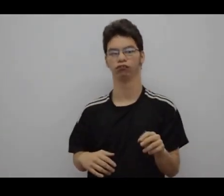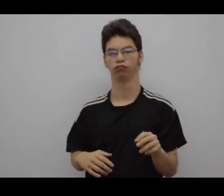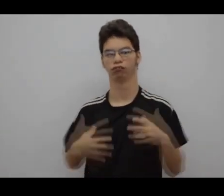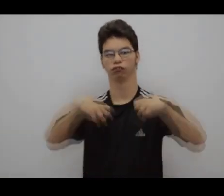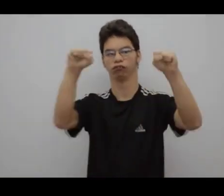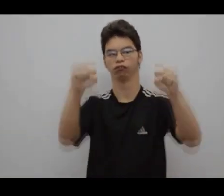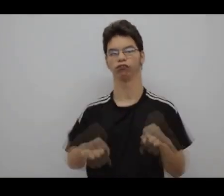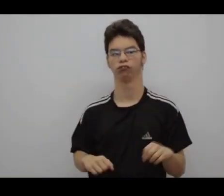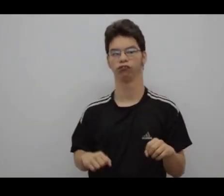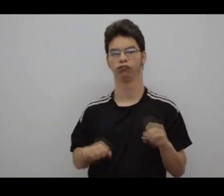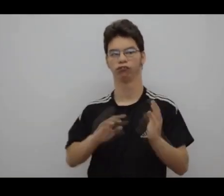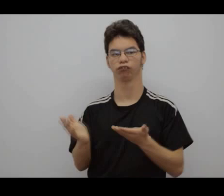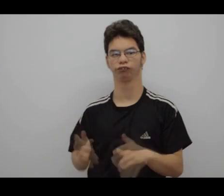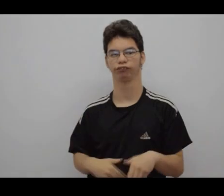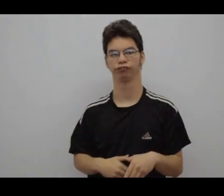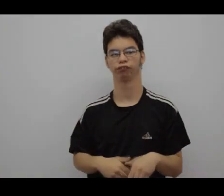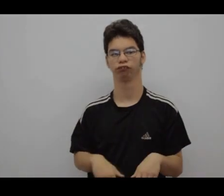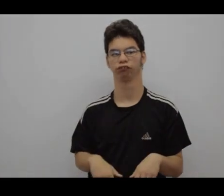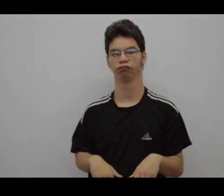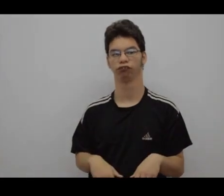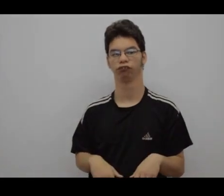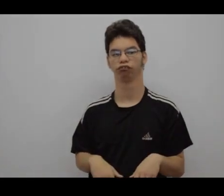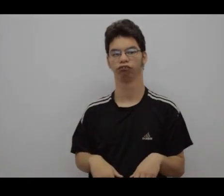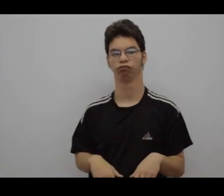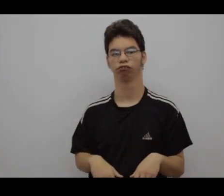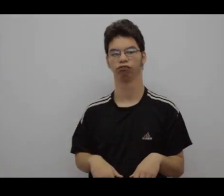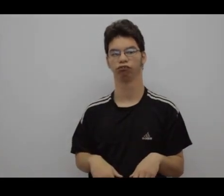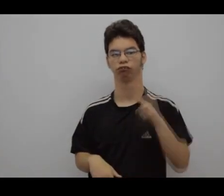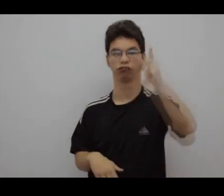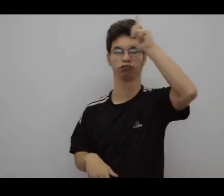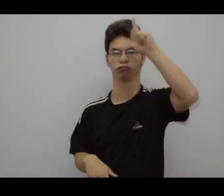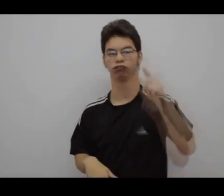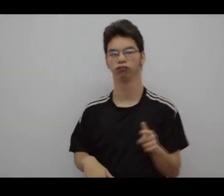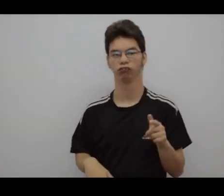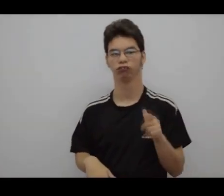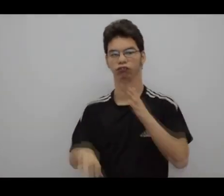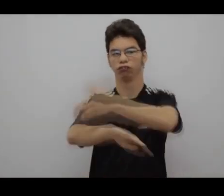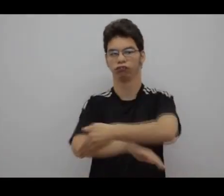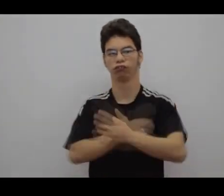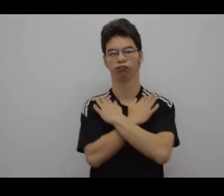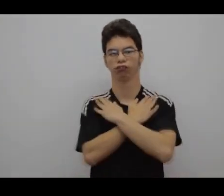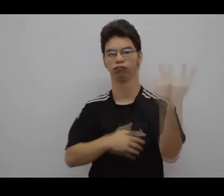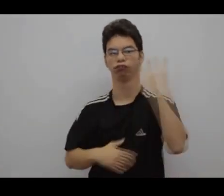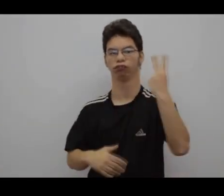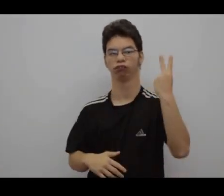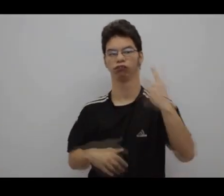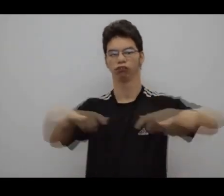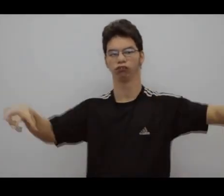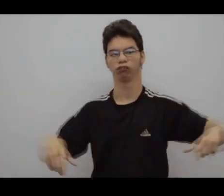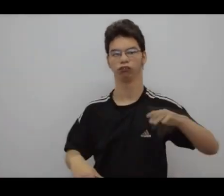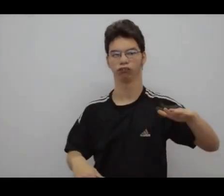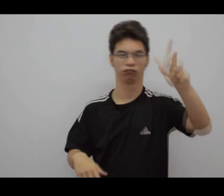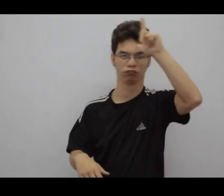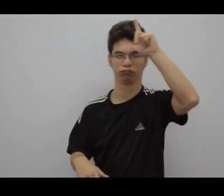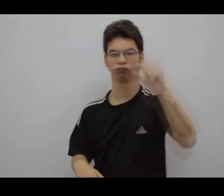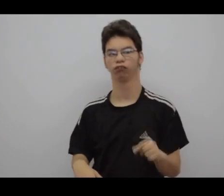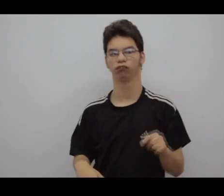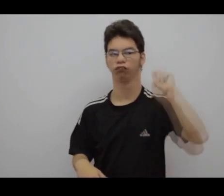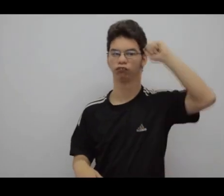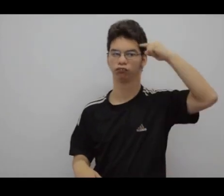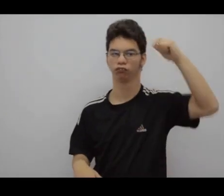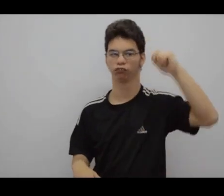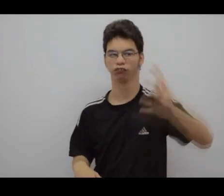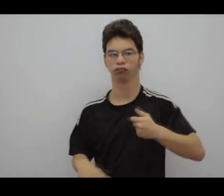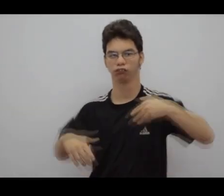niño, se lo llevan a velar, le quitan el clavo, acomodan el cuerpo, como generalmente se hace, y lo colocan en un cajón. El testigo y la